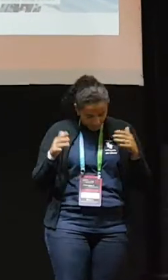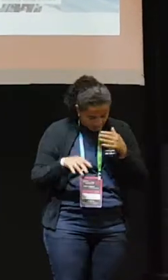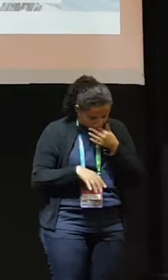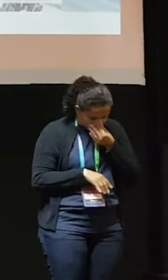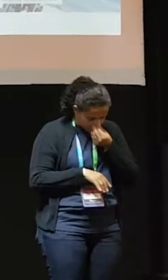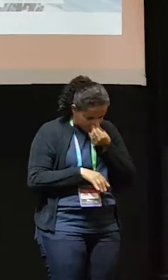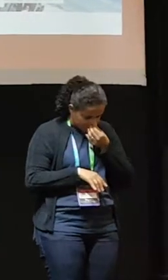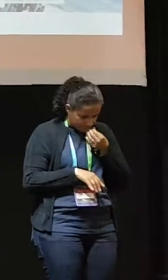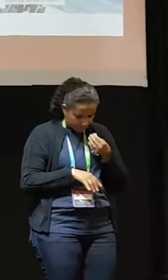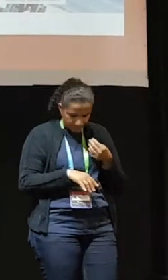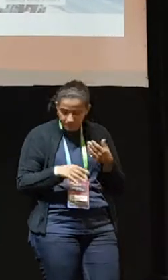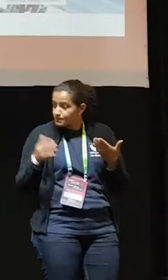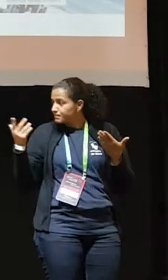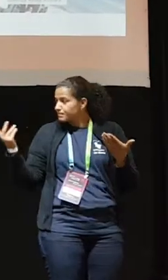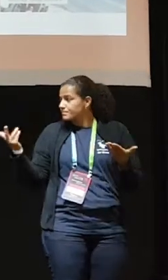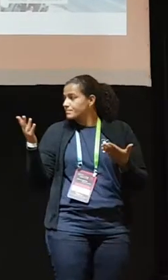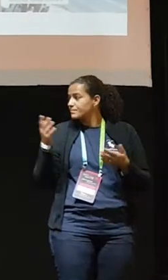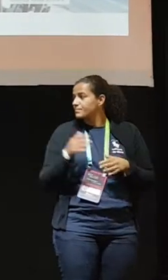Ricardo, também.